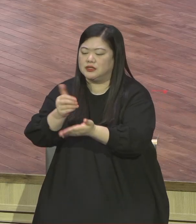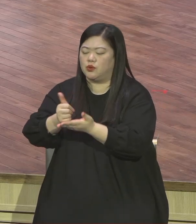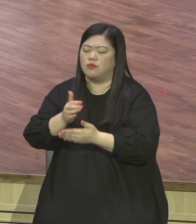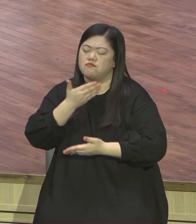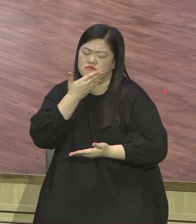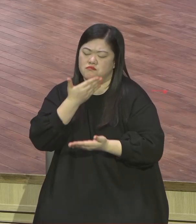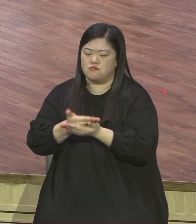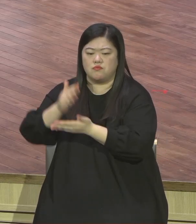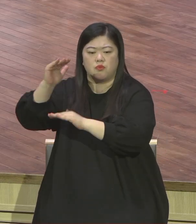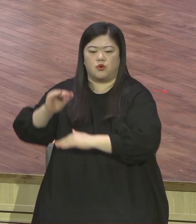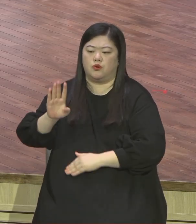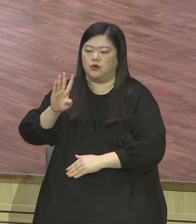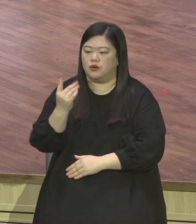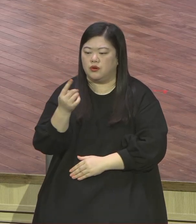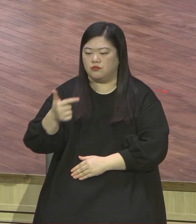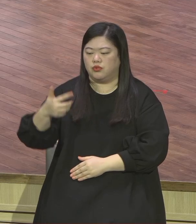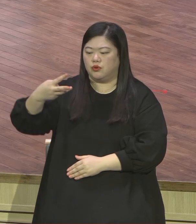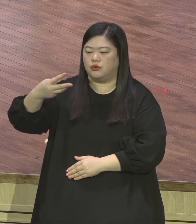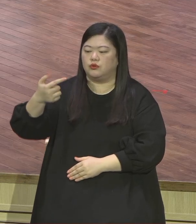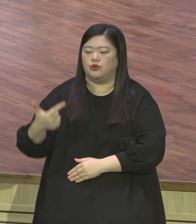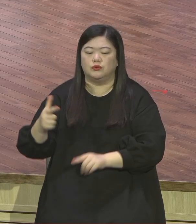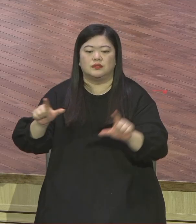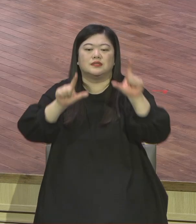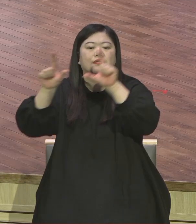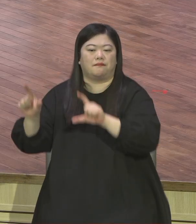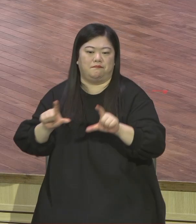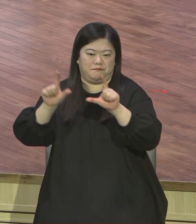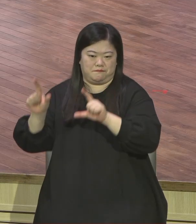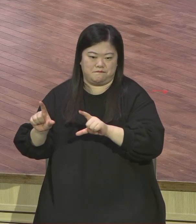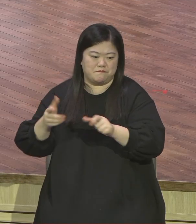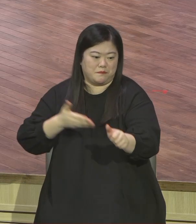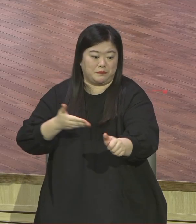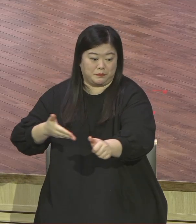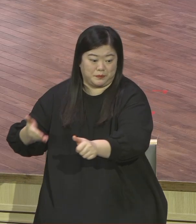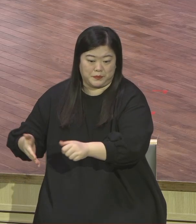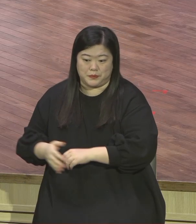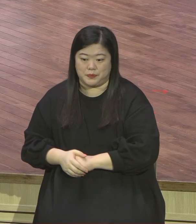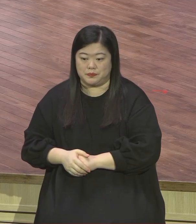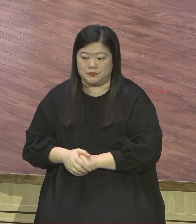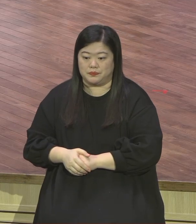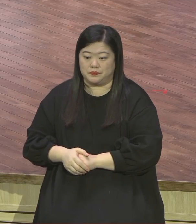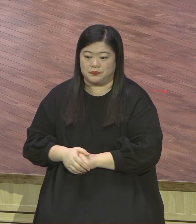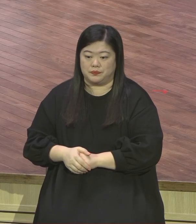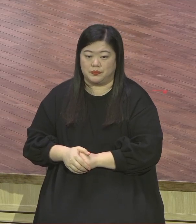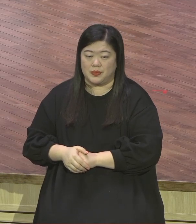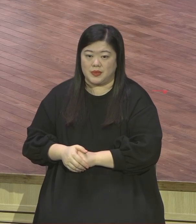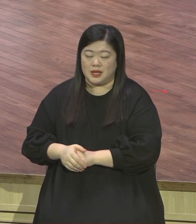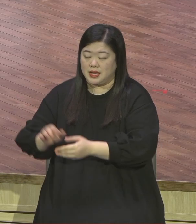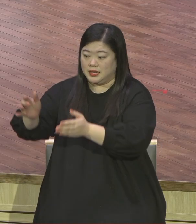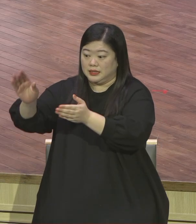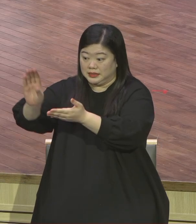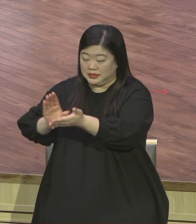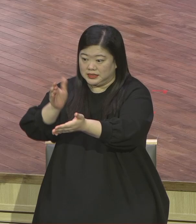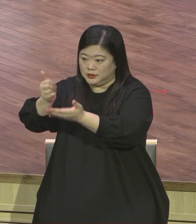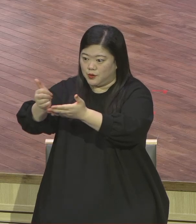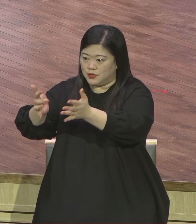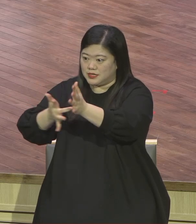전심 지속하시기 바랍니다 그래야 돼요 표대를 향하여 뭐라 그랬어요 그리스도 예수 안에서